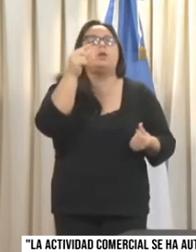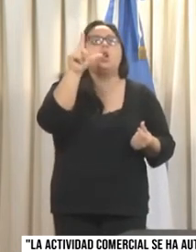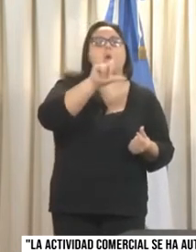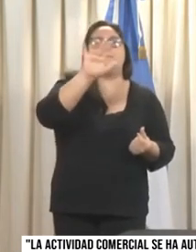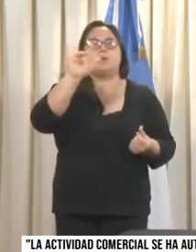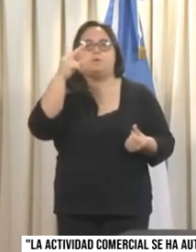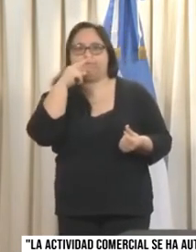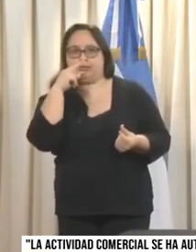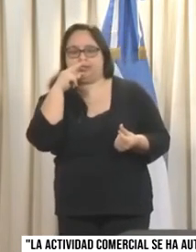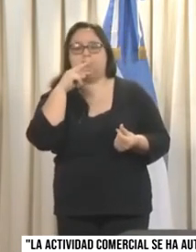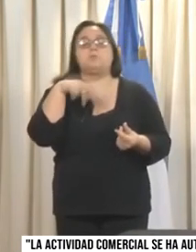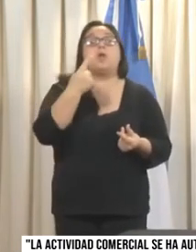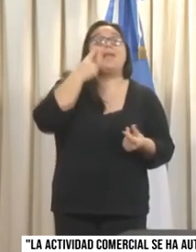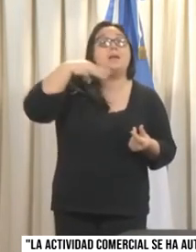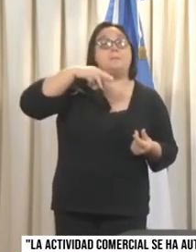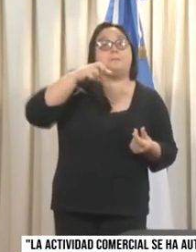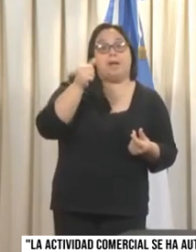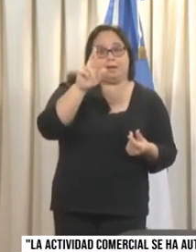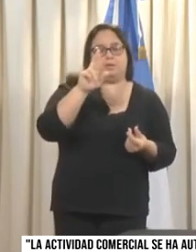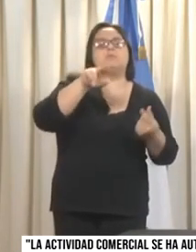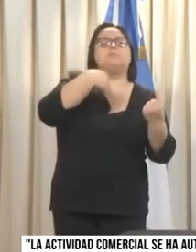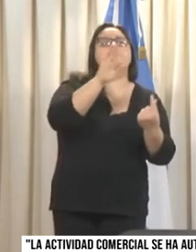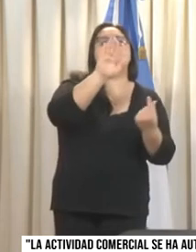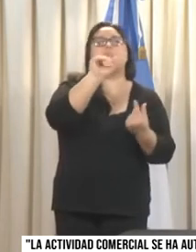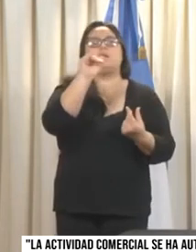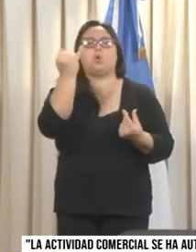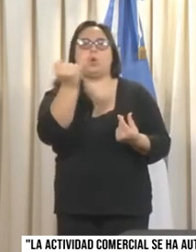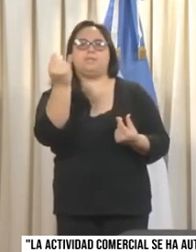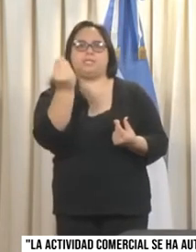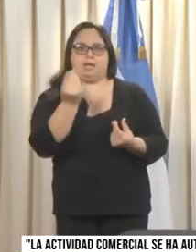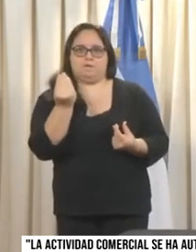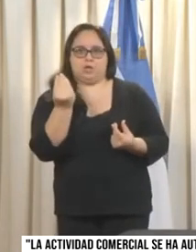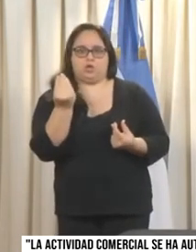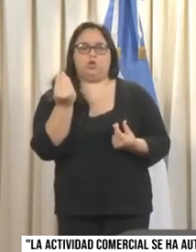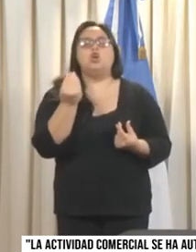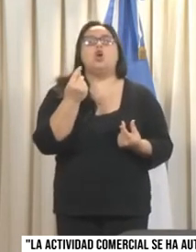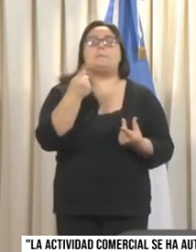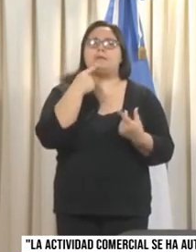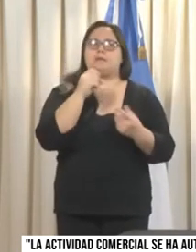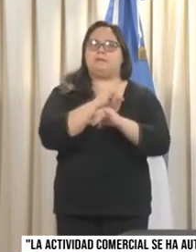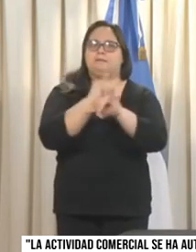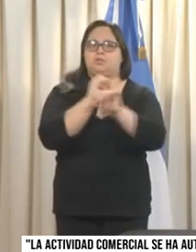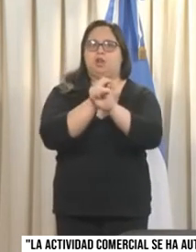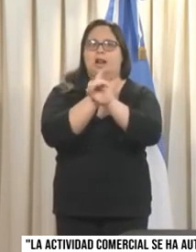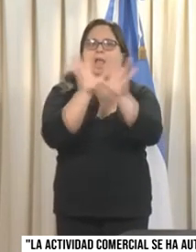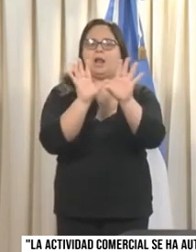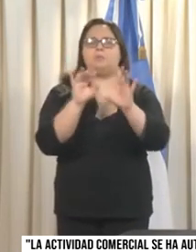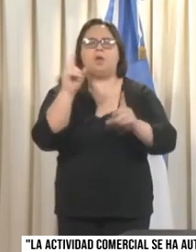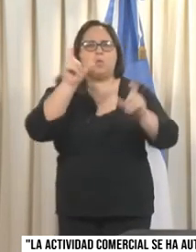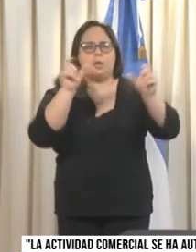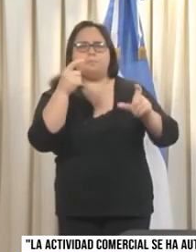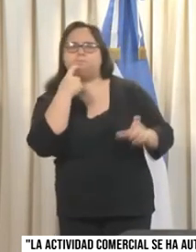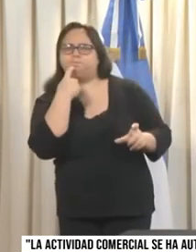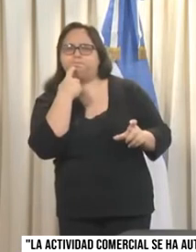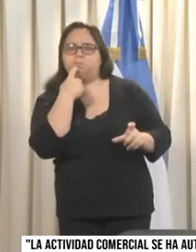días impares, los días martes, jueves y sábado. Con la aclaración, porque ha surgido la duda, particularmente en las redes sociales,